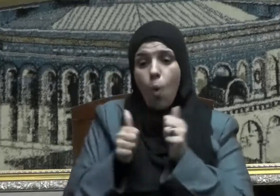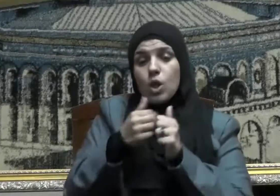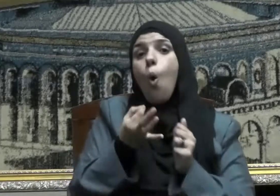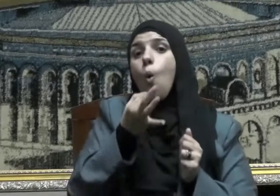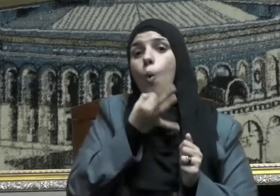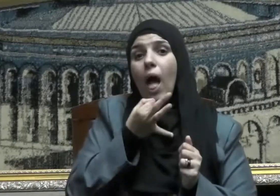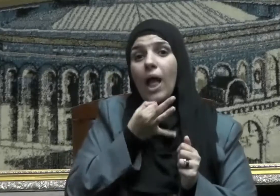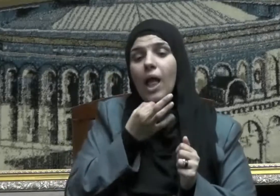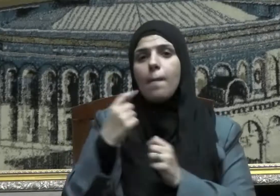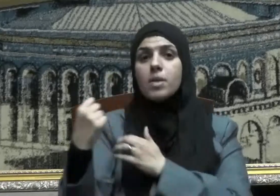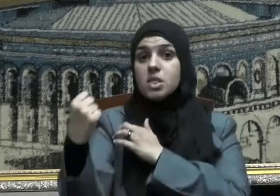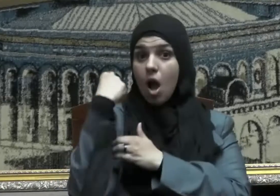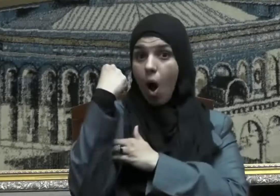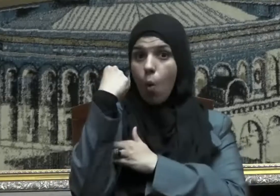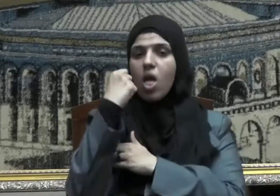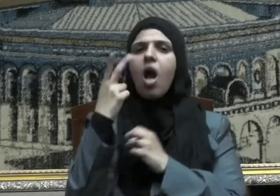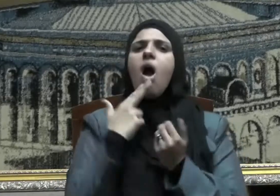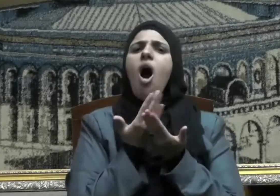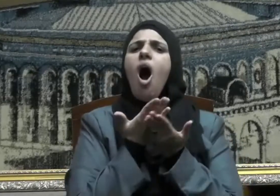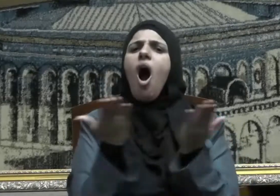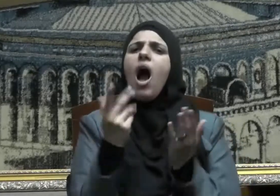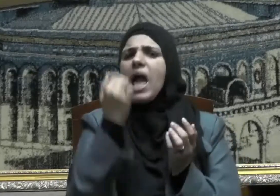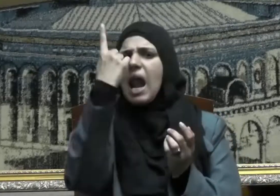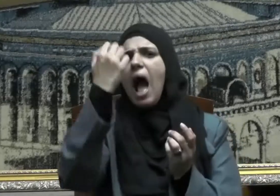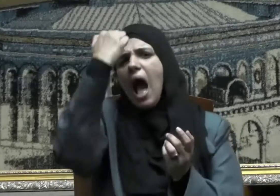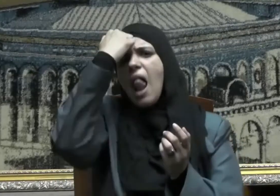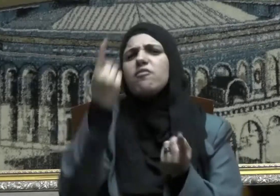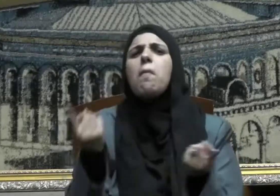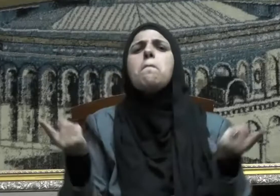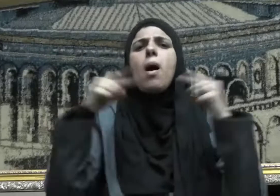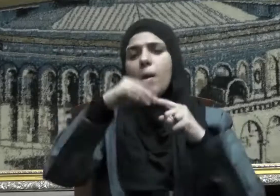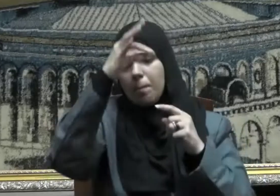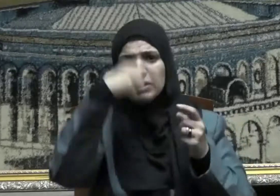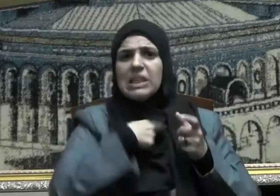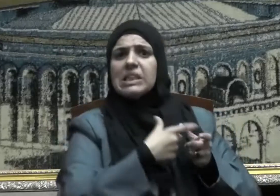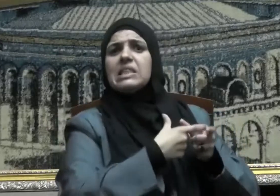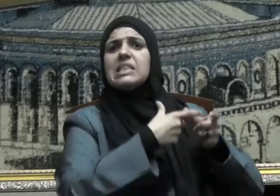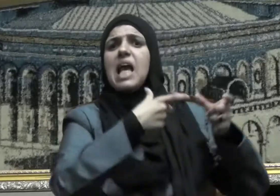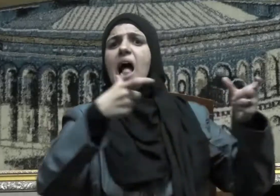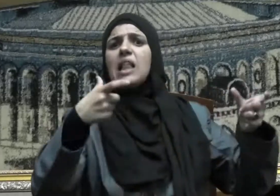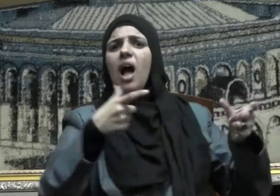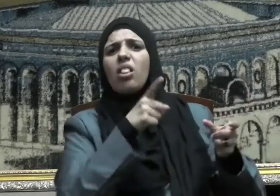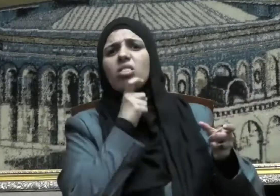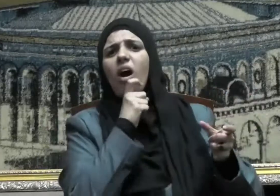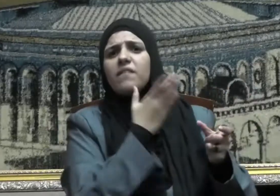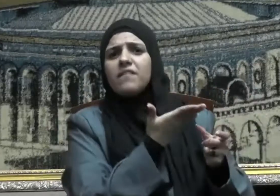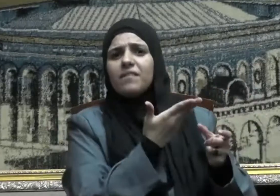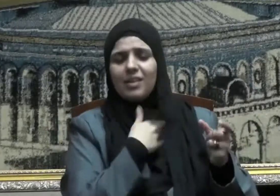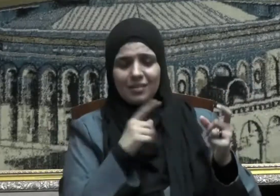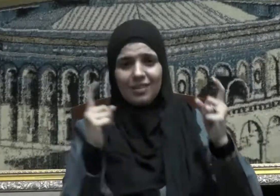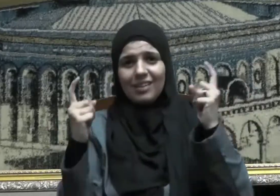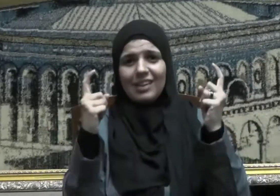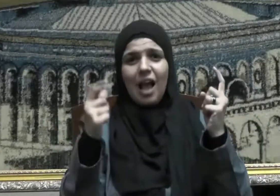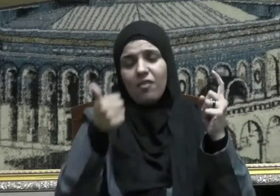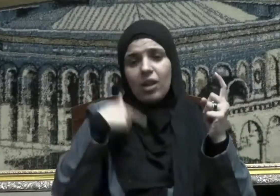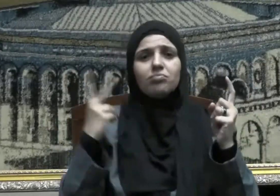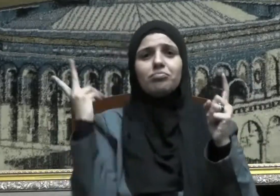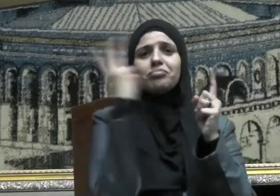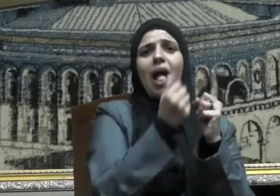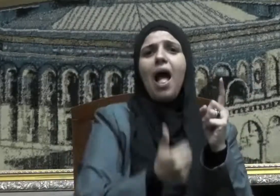القوية خيرا ألف مرة ومرة من الكثرة الضعيفة وذلك لأن